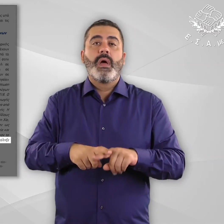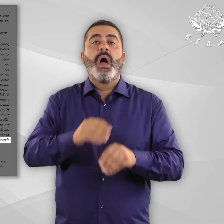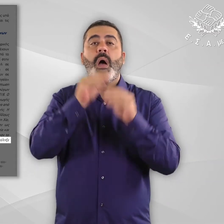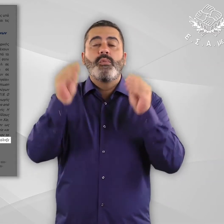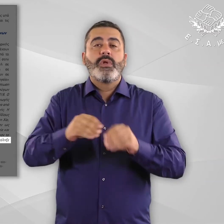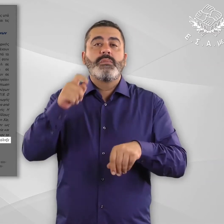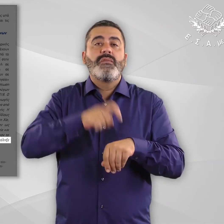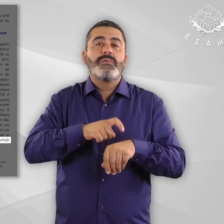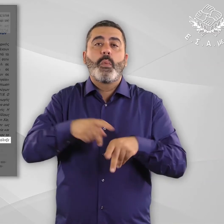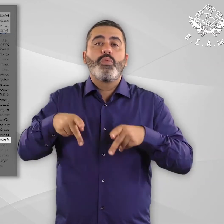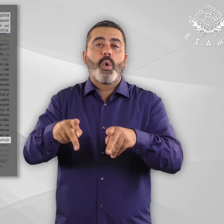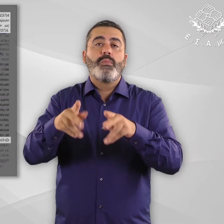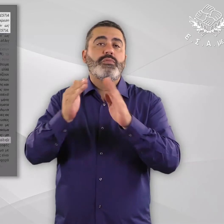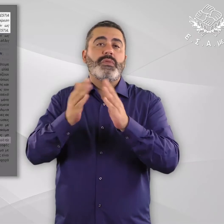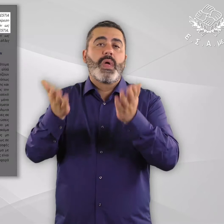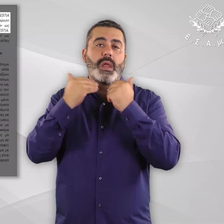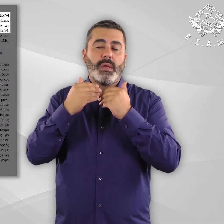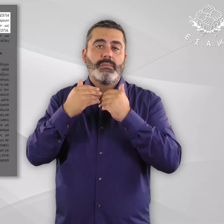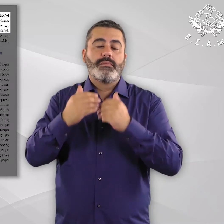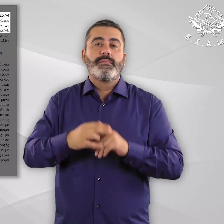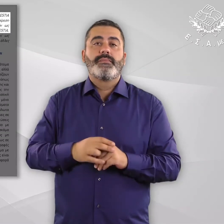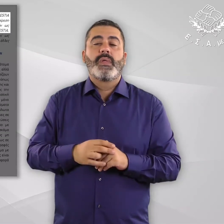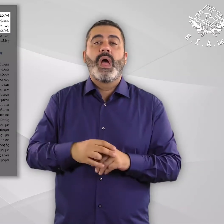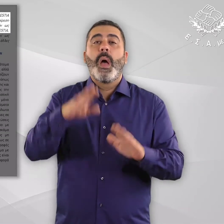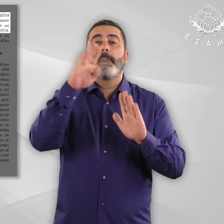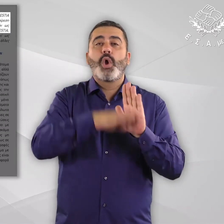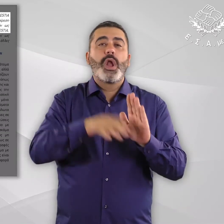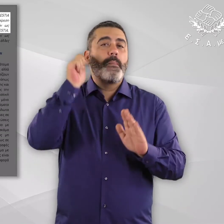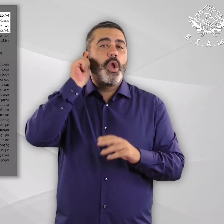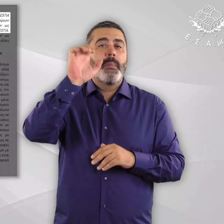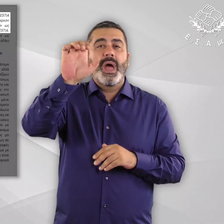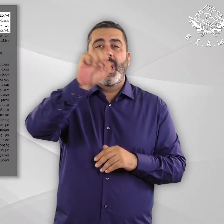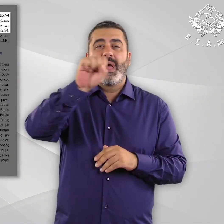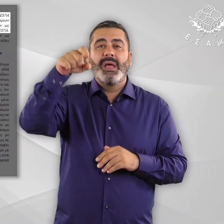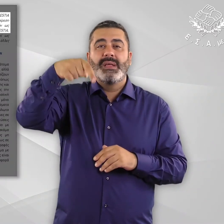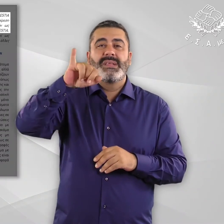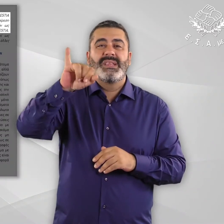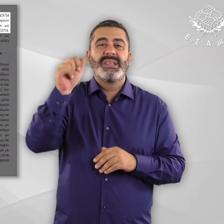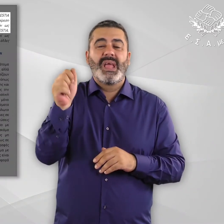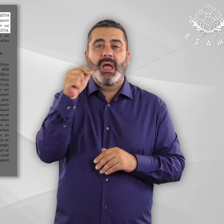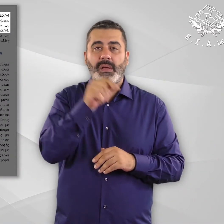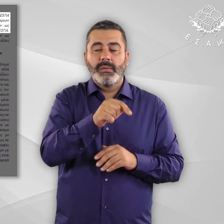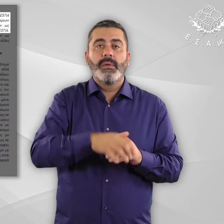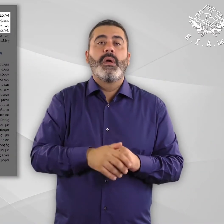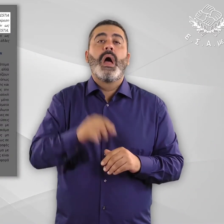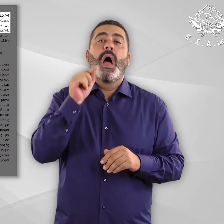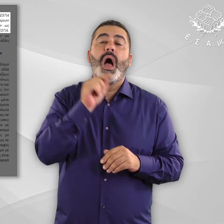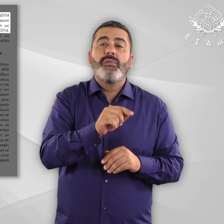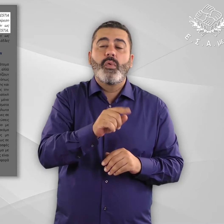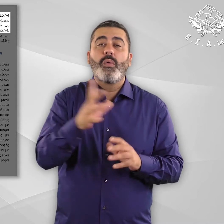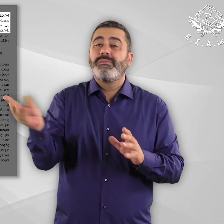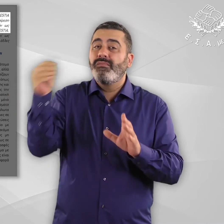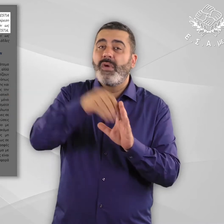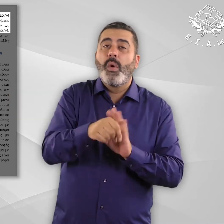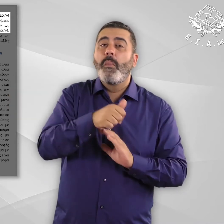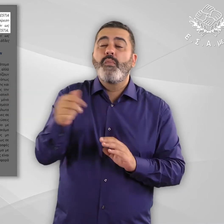οικογένεια κατέληξε άστεγη, καθώς το πλαίσιο του προγράμματος εστία, με λατινικούς χαρακτήρες, φιλοξενούνται μόνο